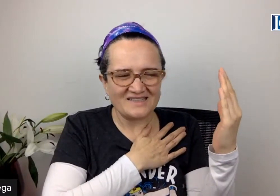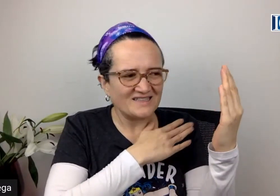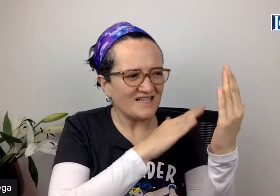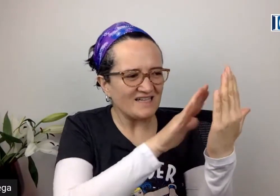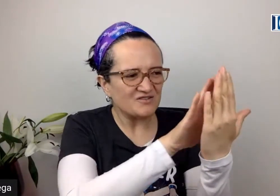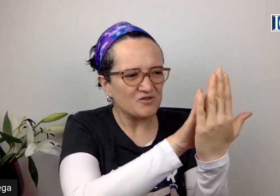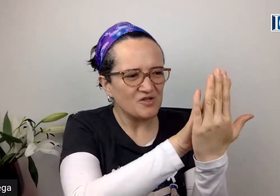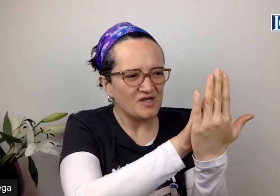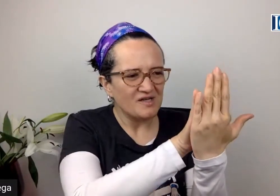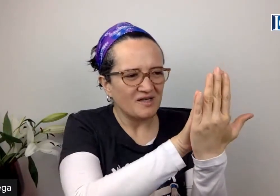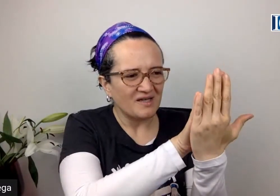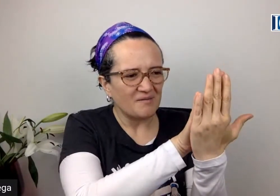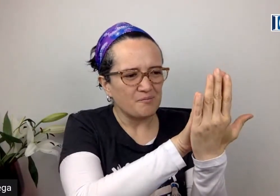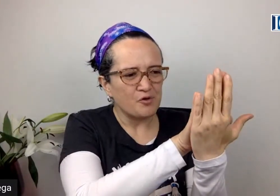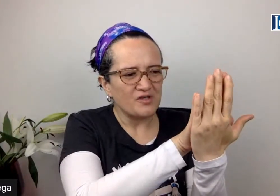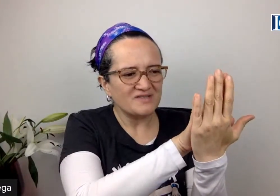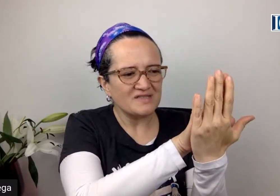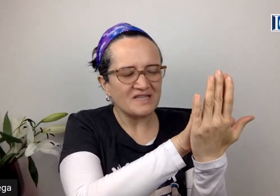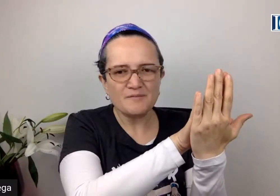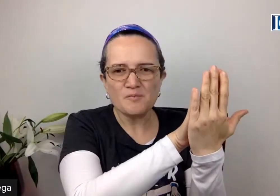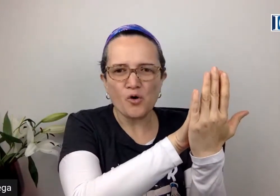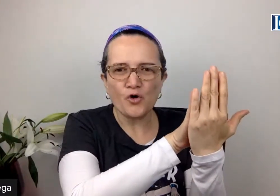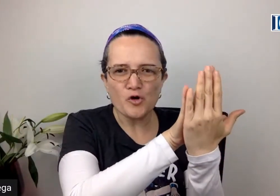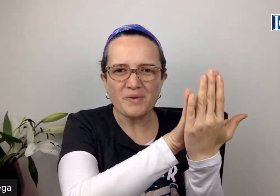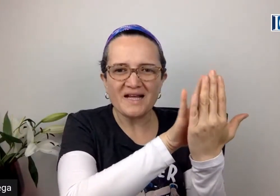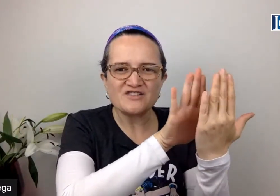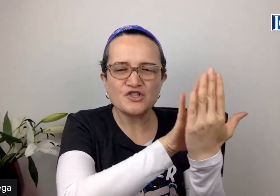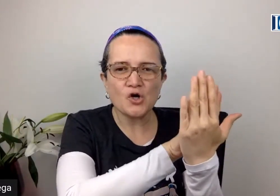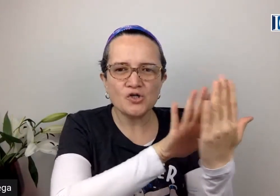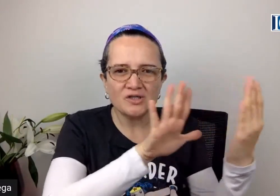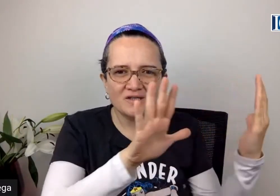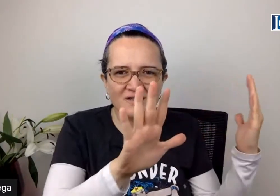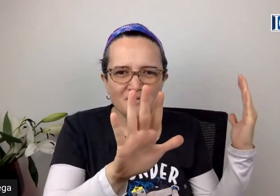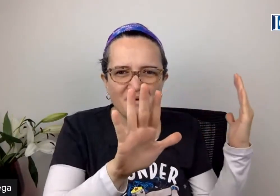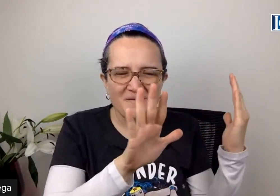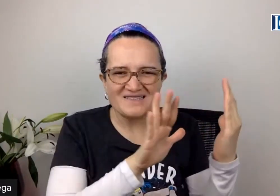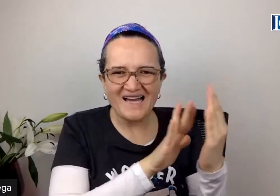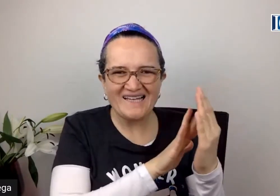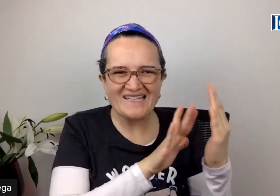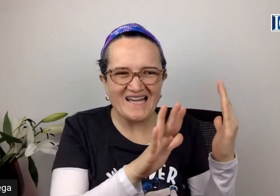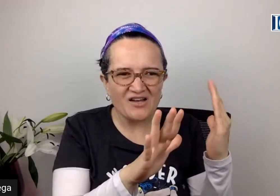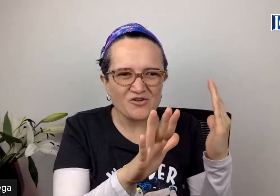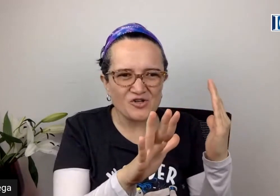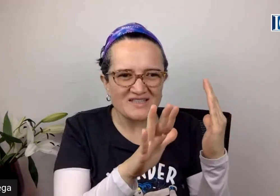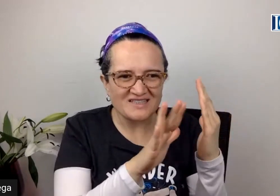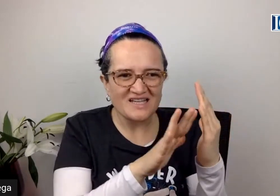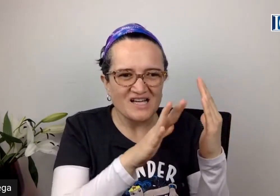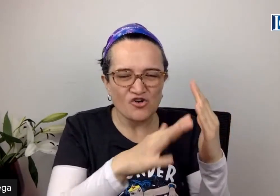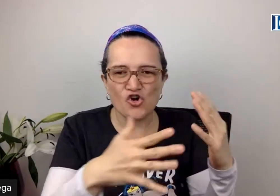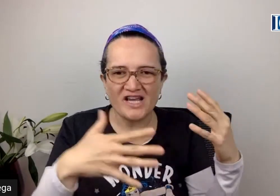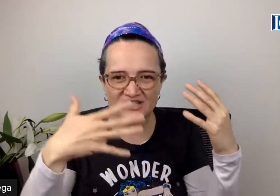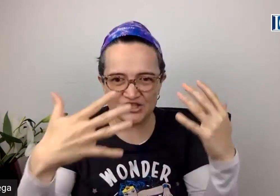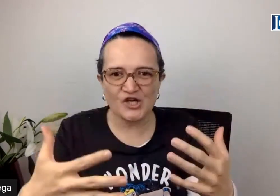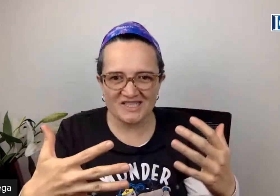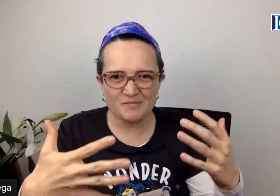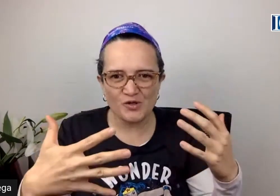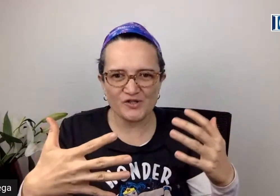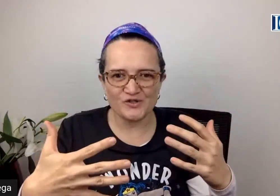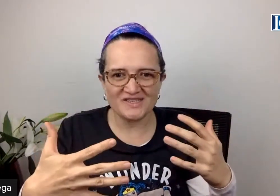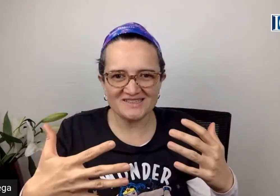gracias a eso puedo decidir que mi modo de operación está más alineado con esas conexiones poderosas